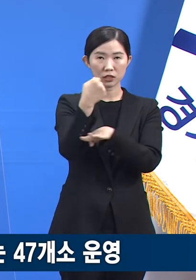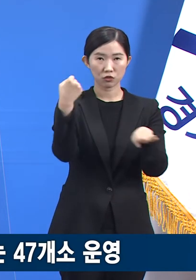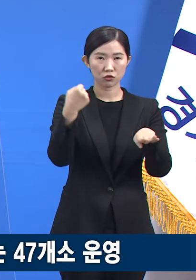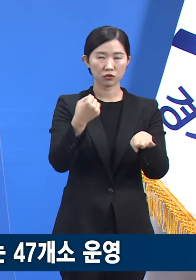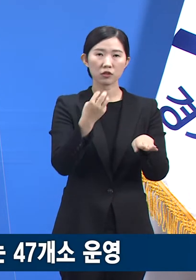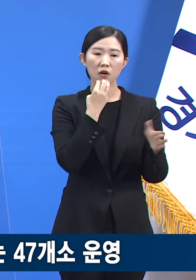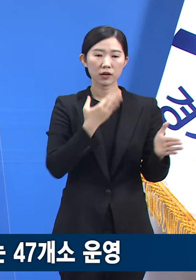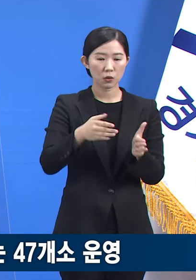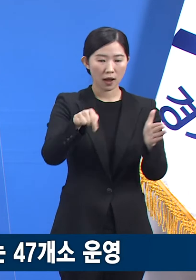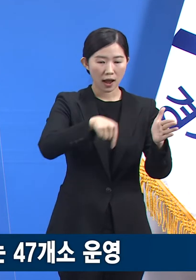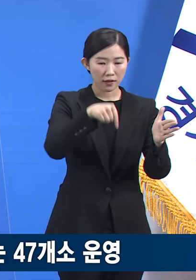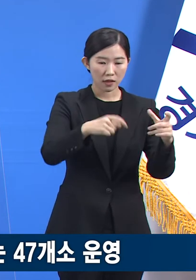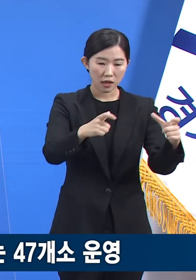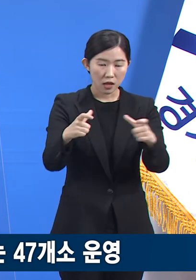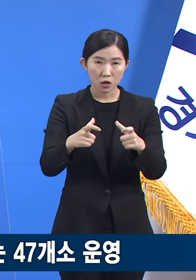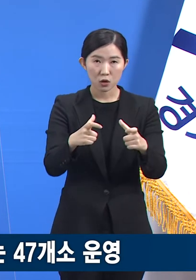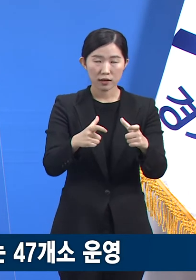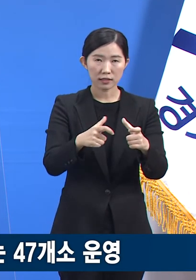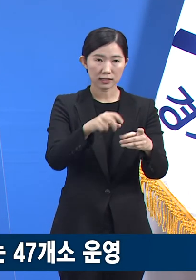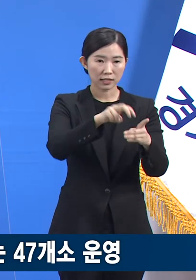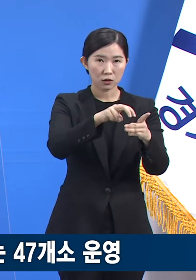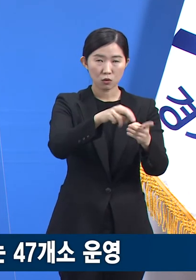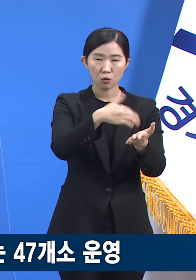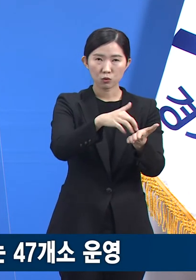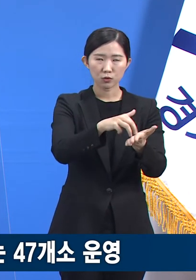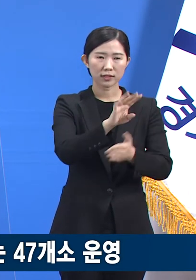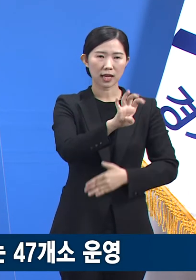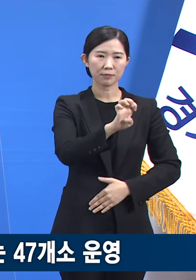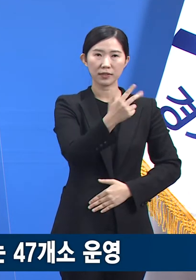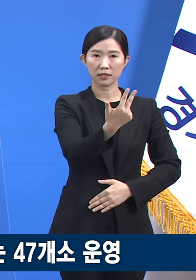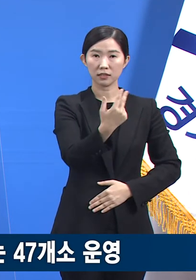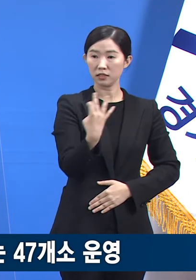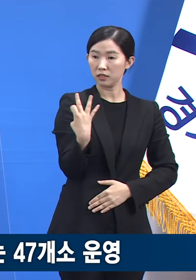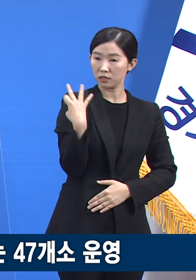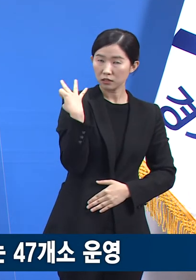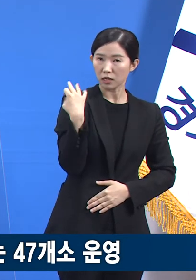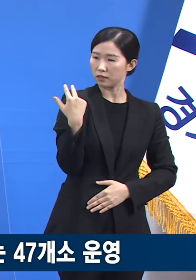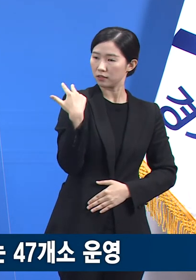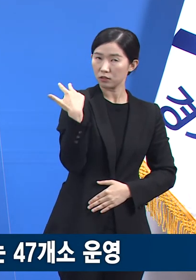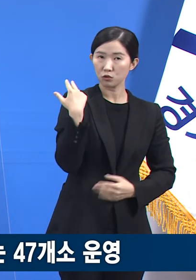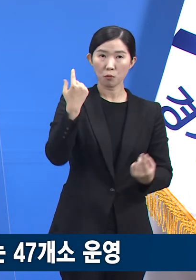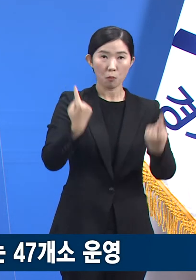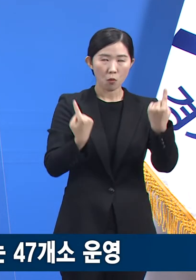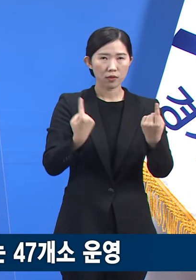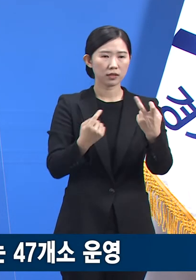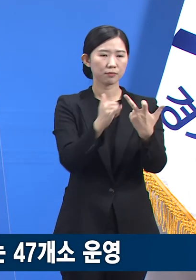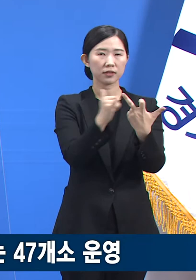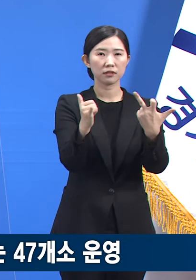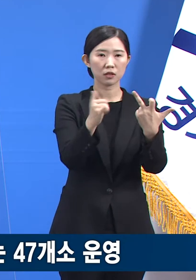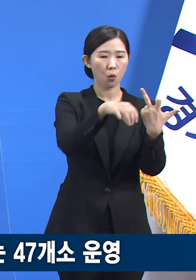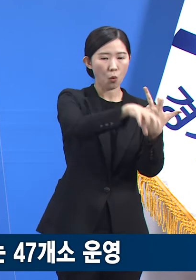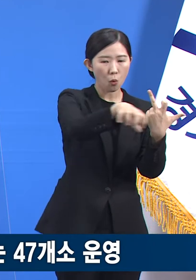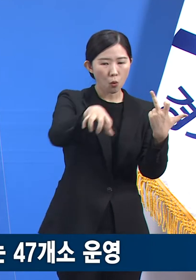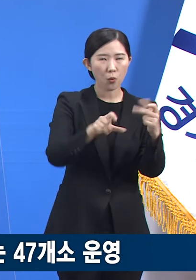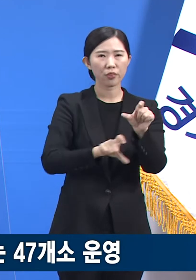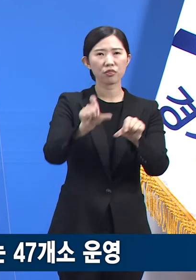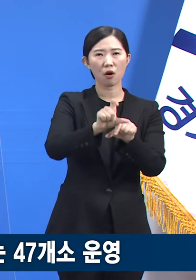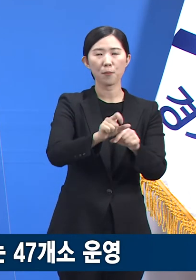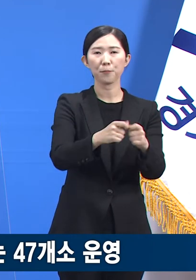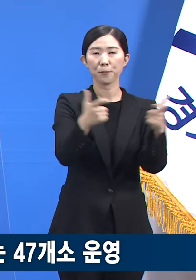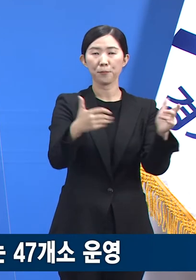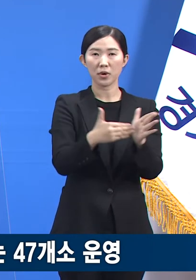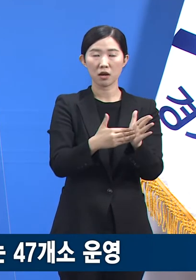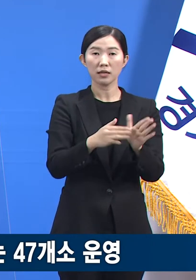47개소로 전주 29개소 대비 17개소가 증가하였습니다. 현재 도내 31개